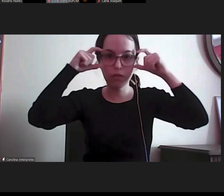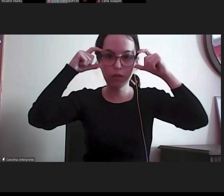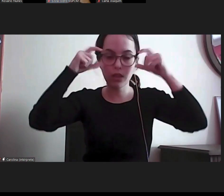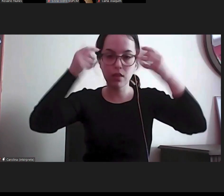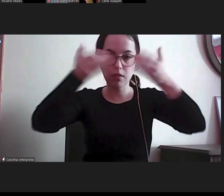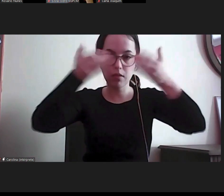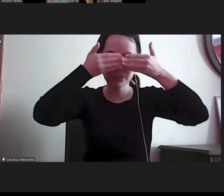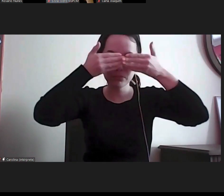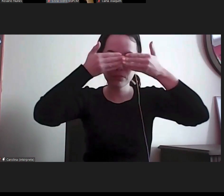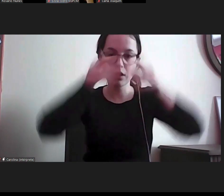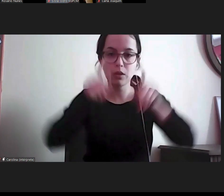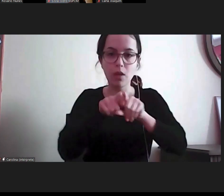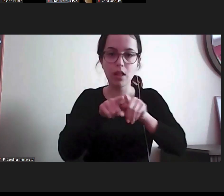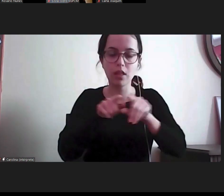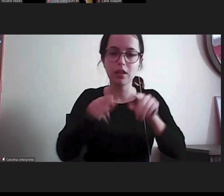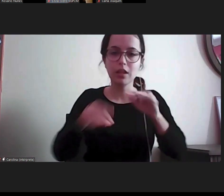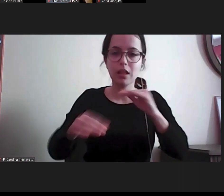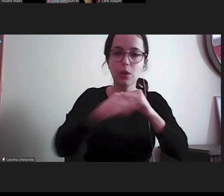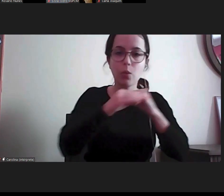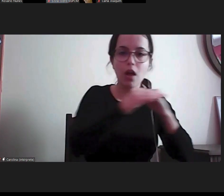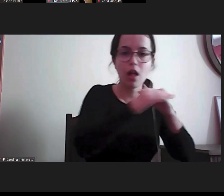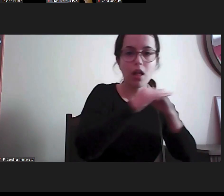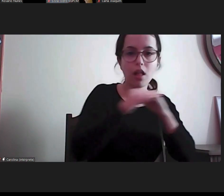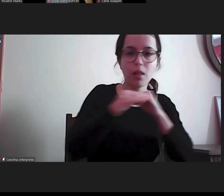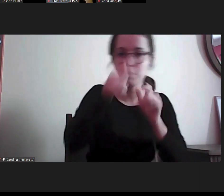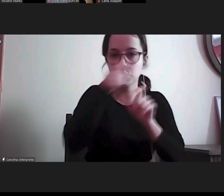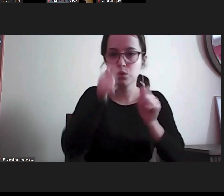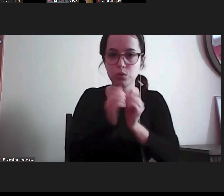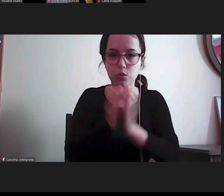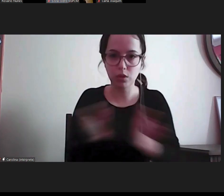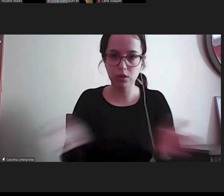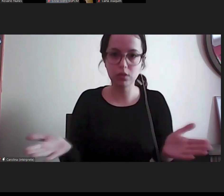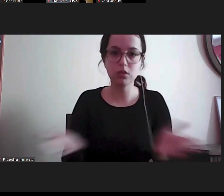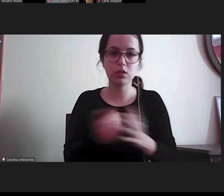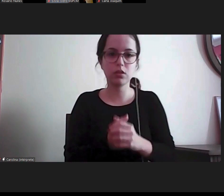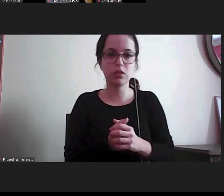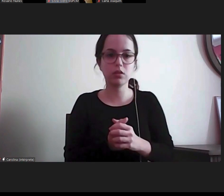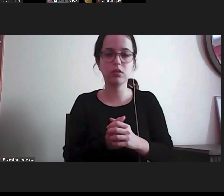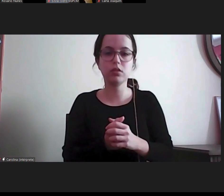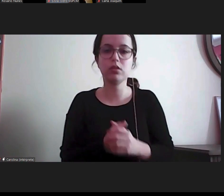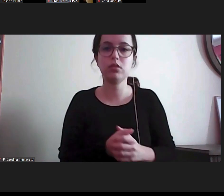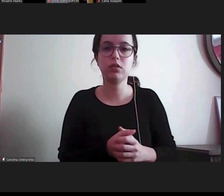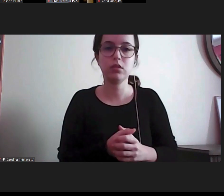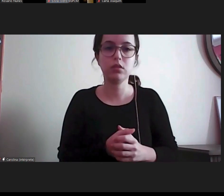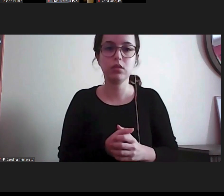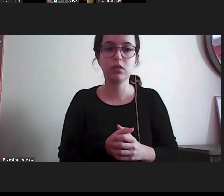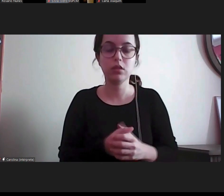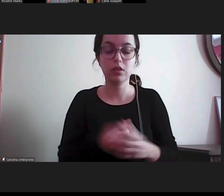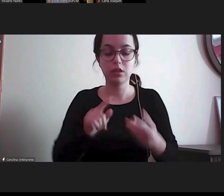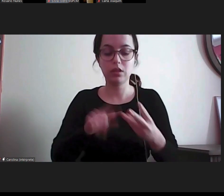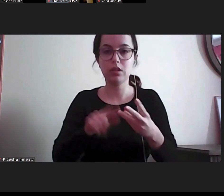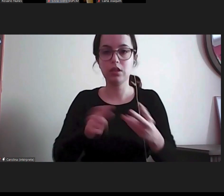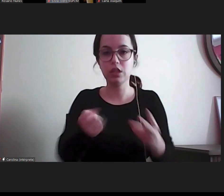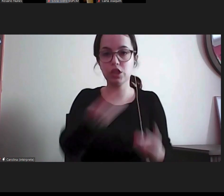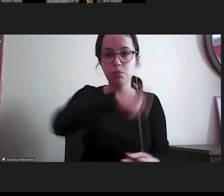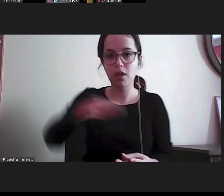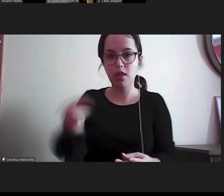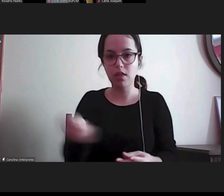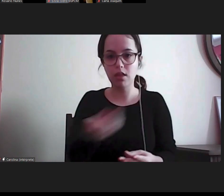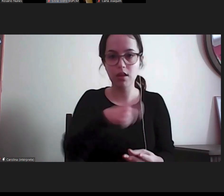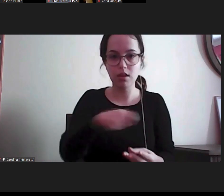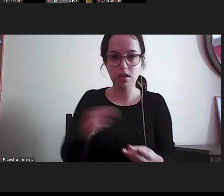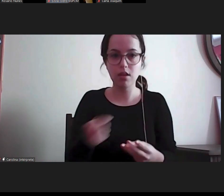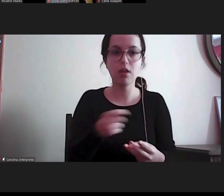fazer a sessão em função de quem se vê, quem está, e a espada. Ou seja, a justiça tem a